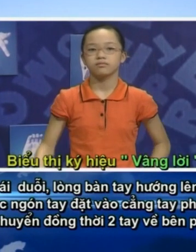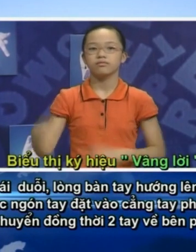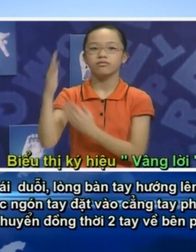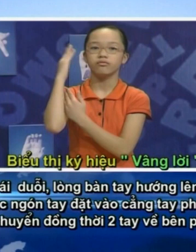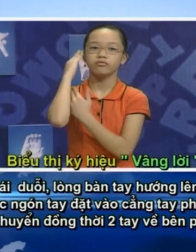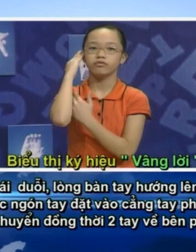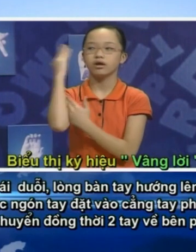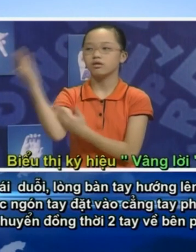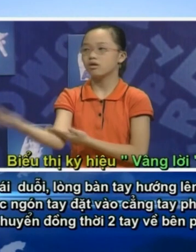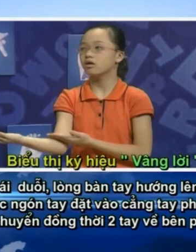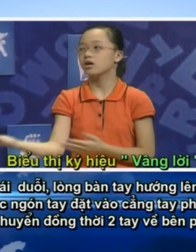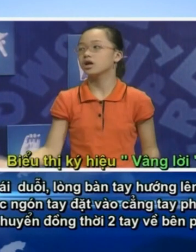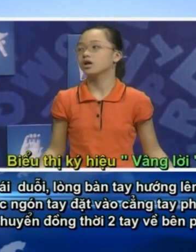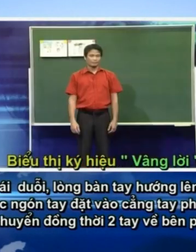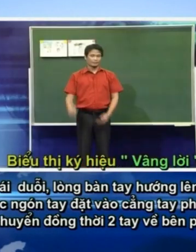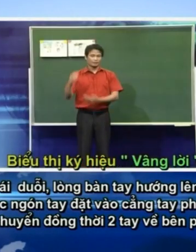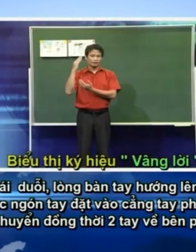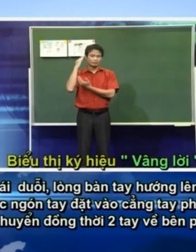Di chuyển đồng thời hai tay về bên phải